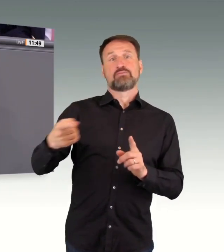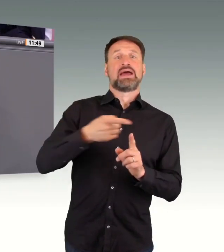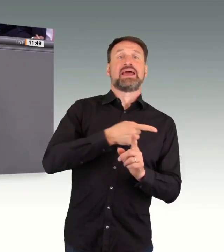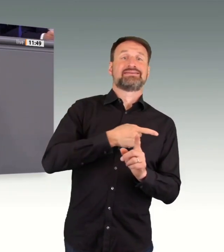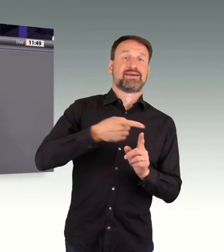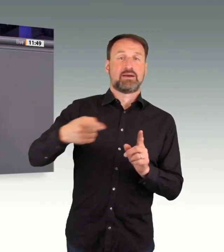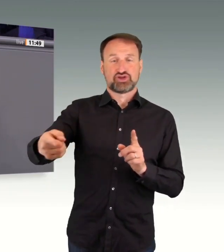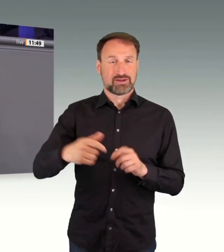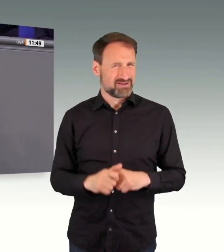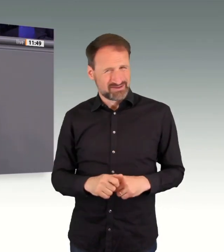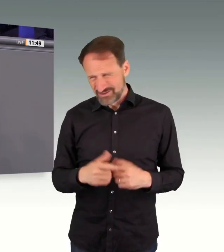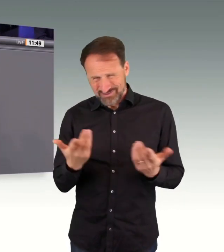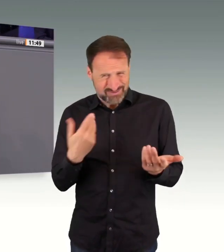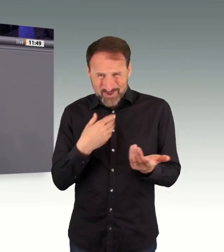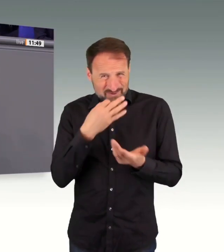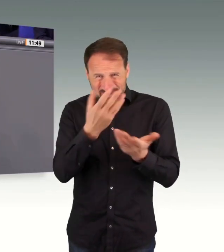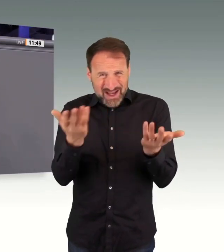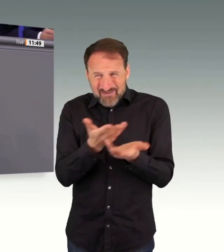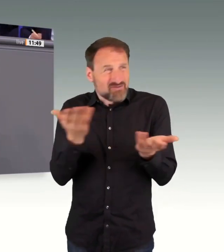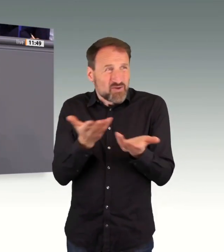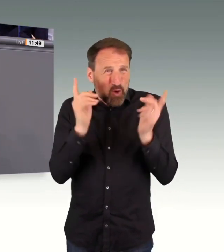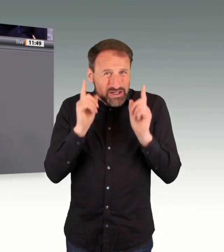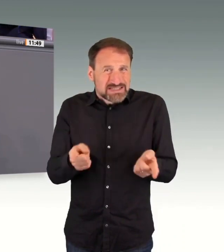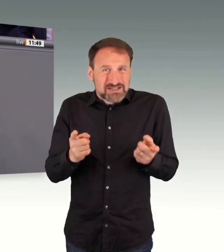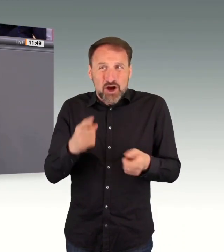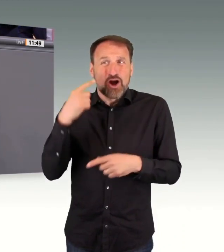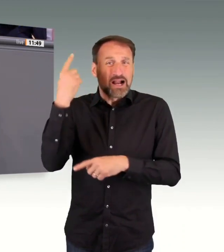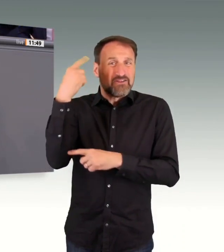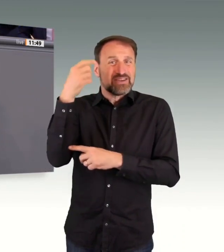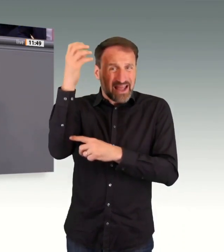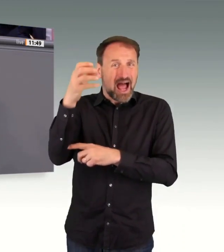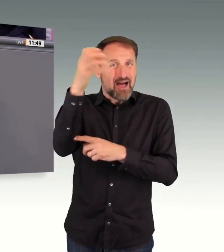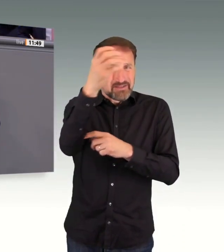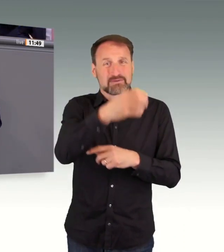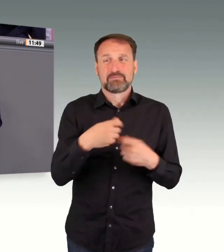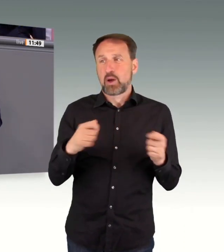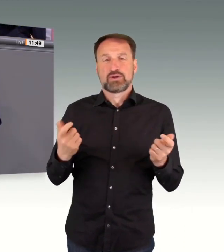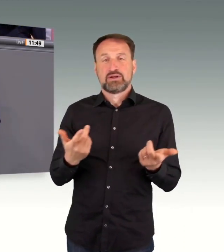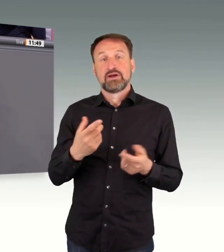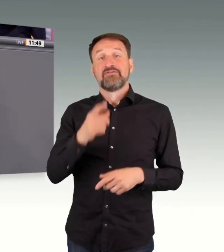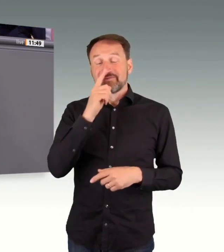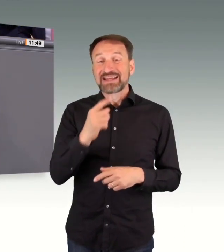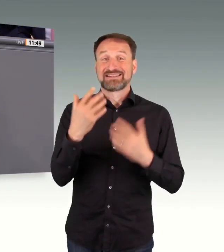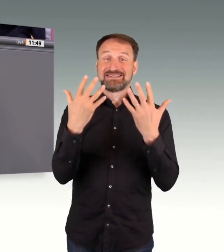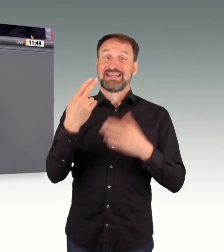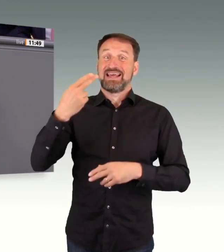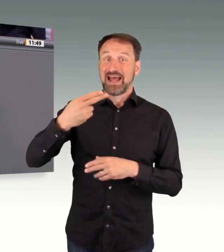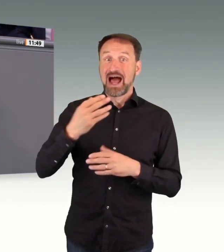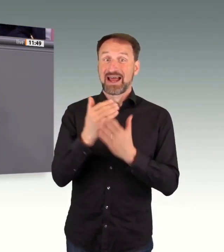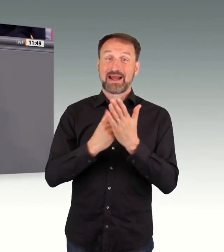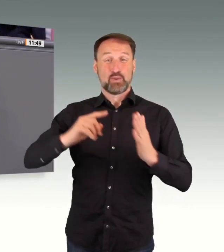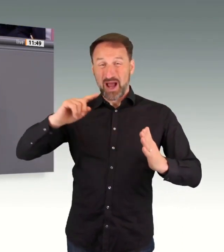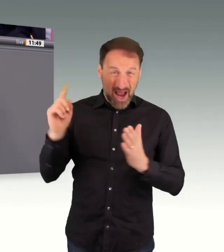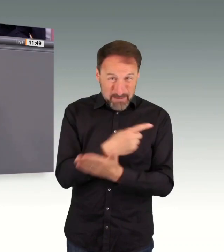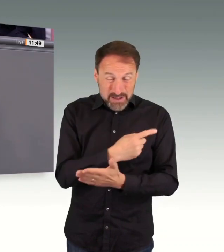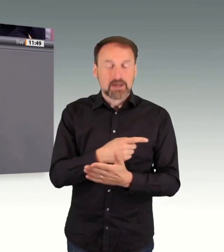denn eigentlich die ganzen Windräder gebaut werden? Mit der restlosen Abschaffung der 10-H-Regelung wäre für die Beschleunigung mehr getan, als mit dem